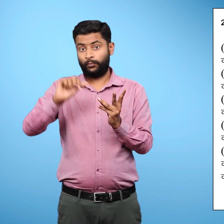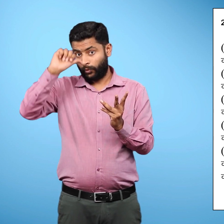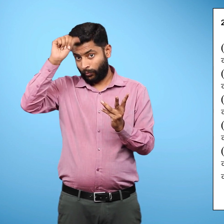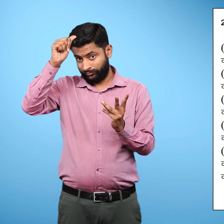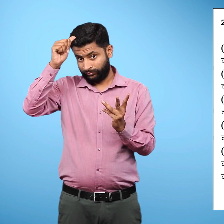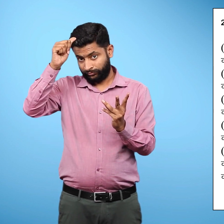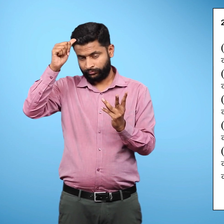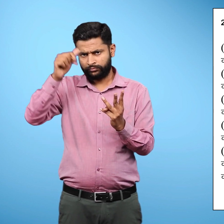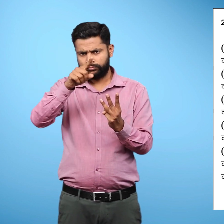भारत